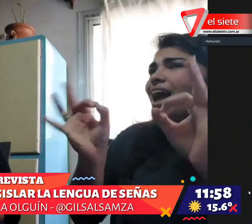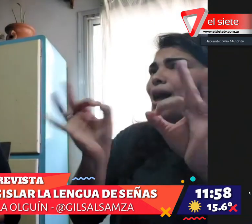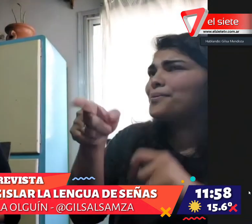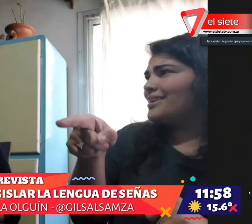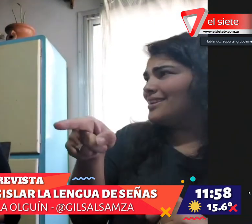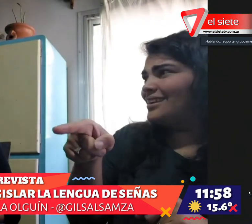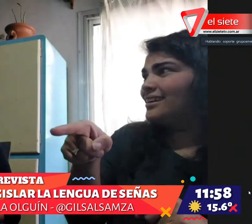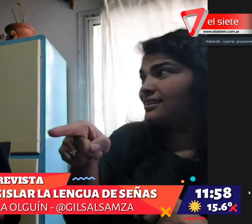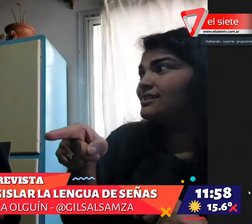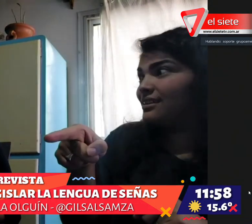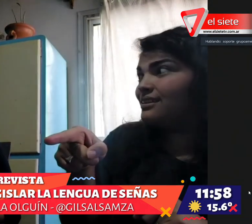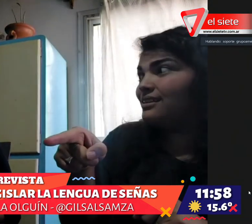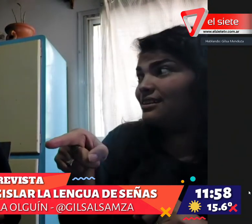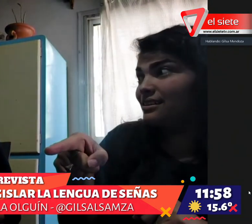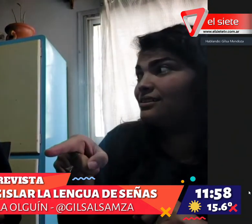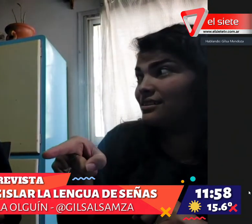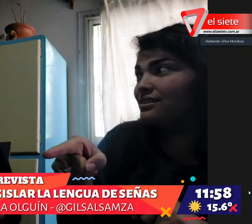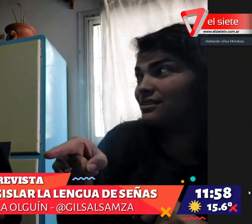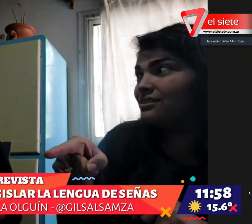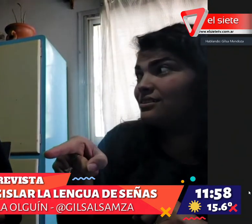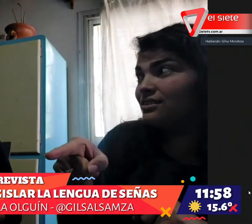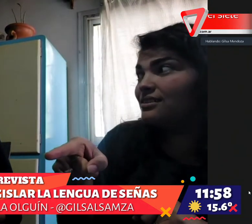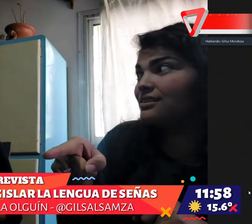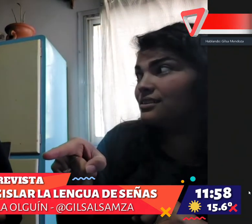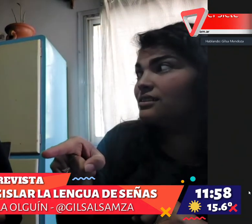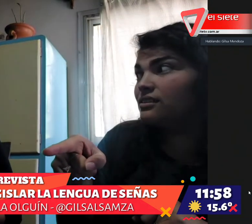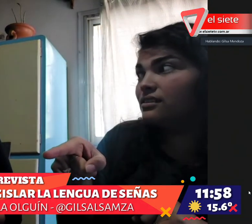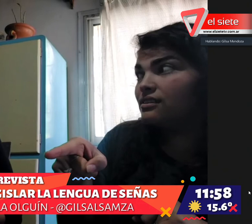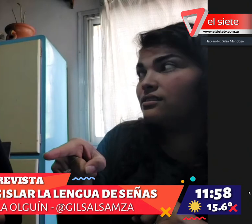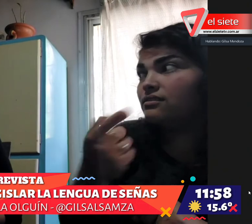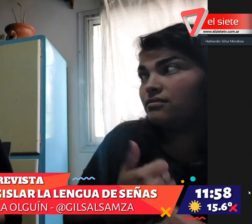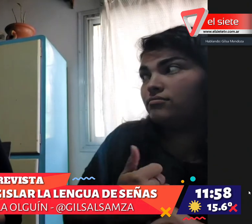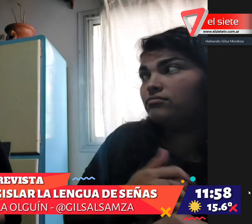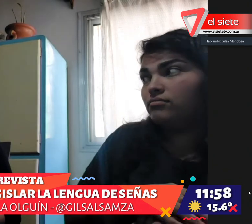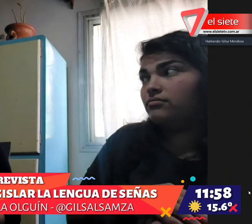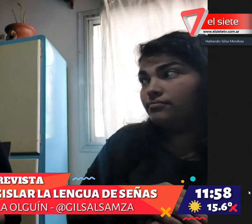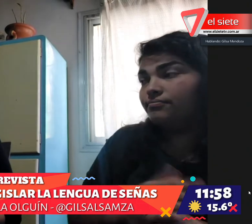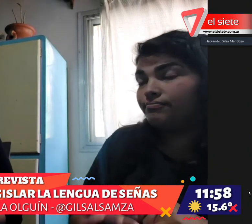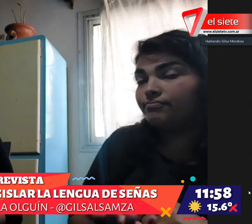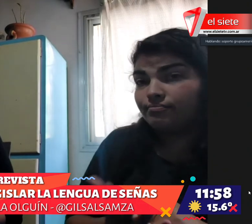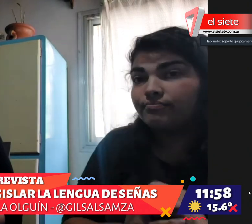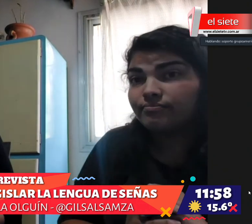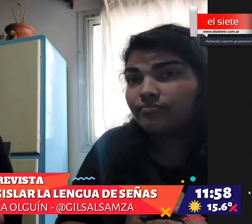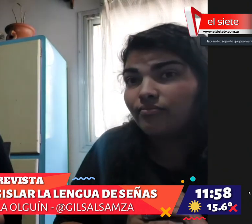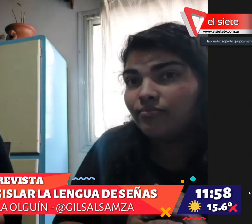Y entonces, hay muchas más personas que ahora pueden comunicarse en lengua de señas. Claro. Se está haciendo más visible.